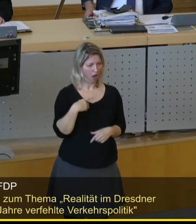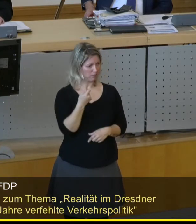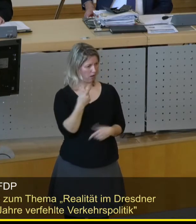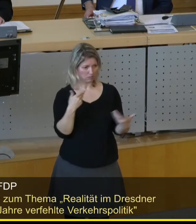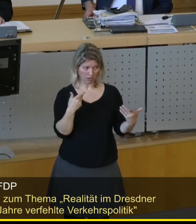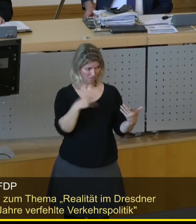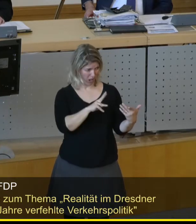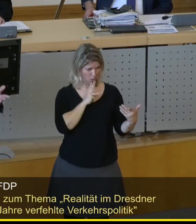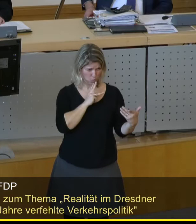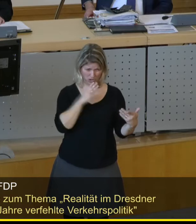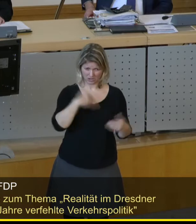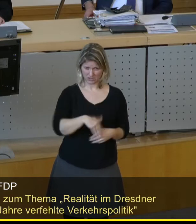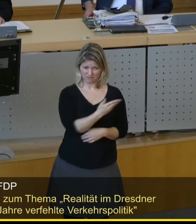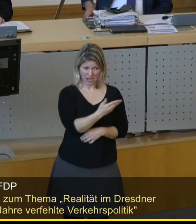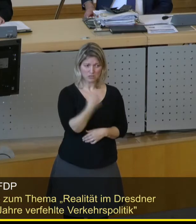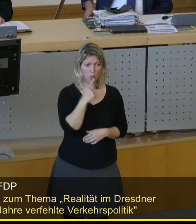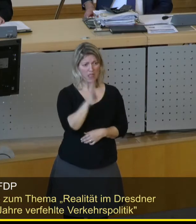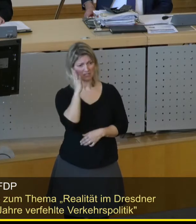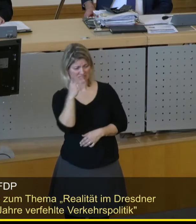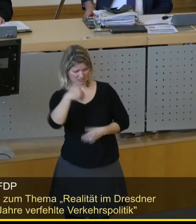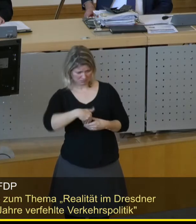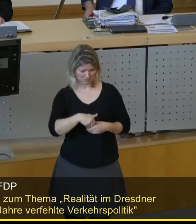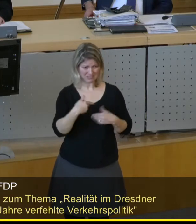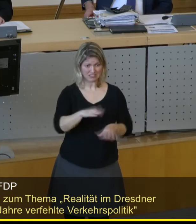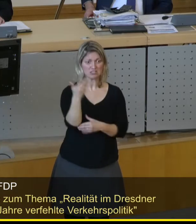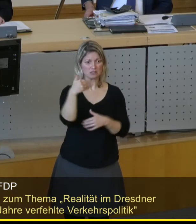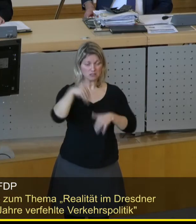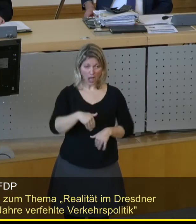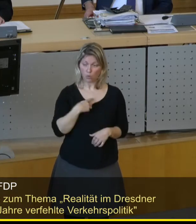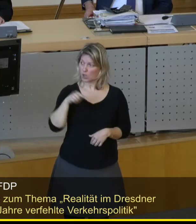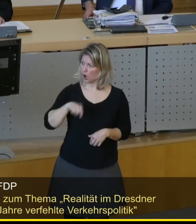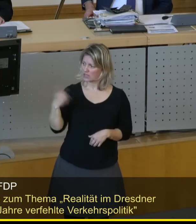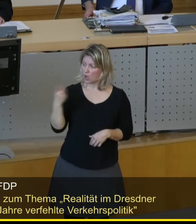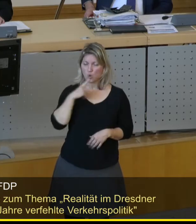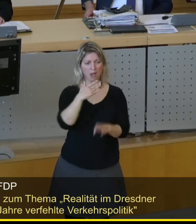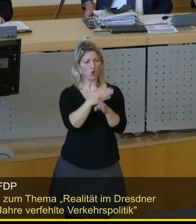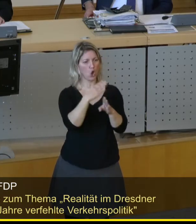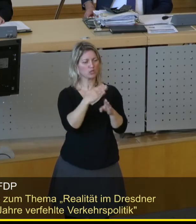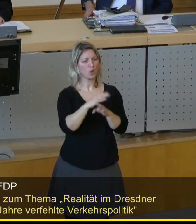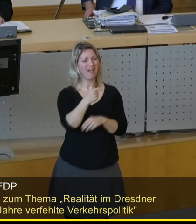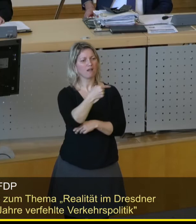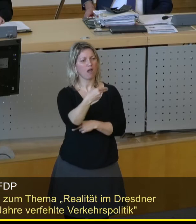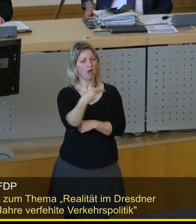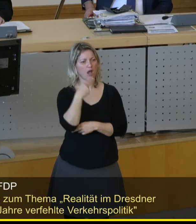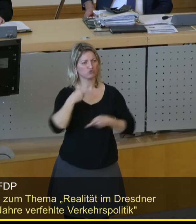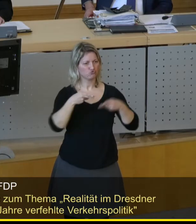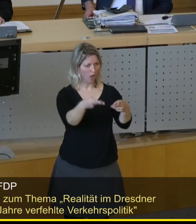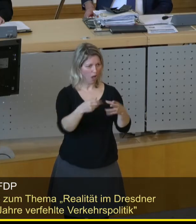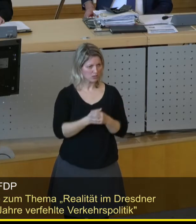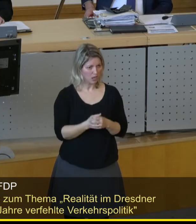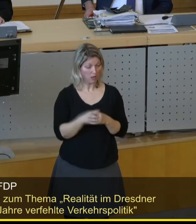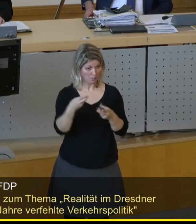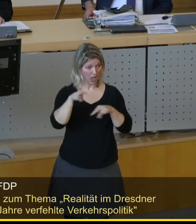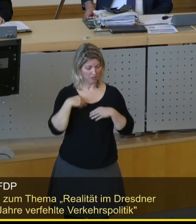Eine pure Lüge, Herr Schulte-Wissermann, Sie haben sie hier vorgetragen. Und dann heute die Antwort zur Kreuzung. Und Gärrockstraße, meine Damen und Herren, wir geben